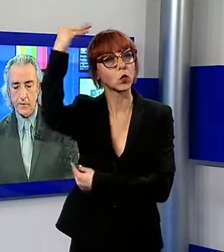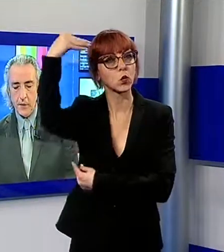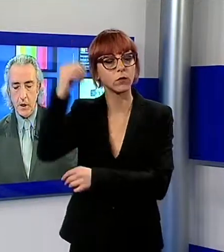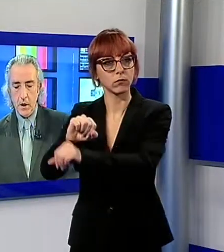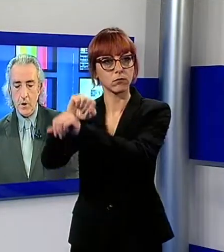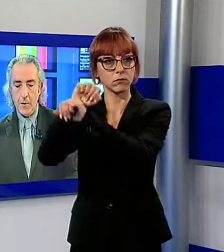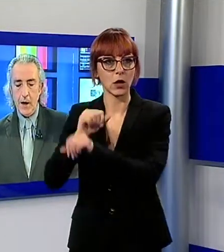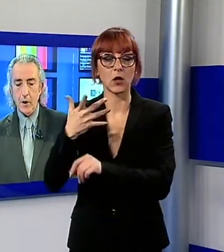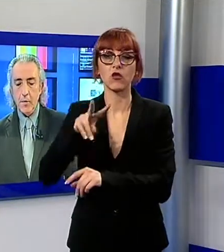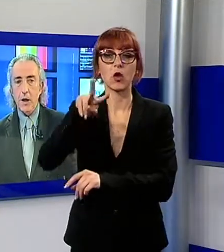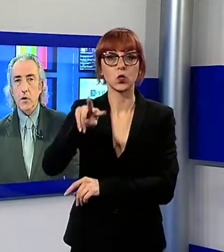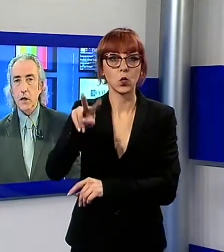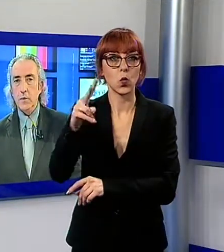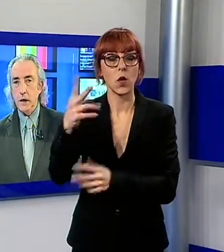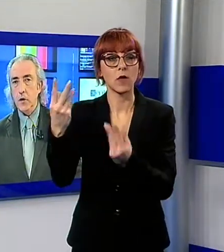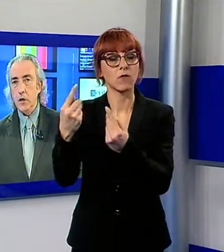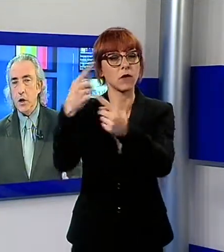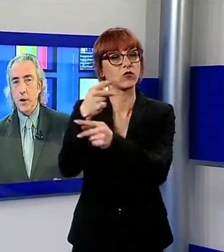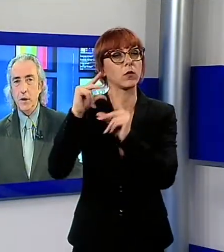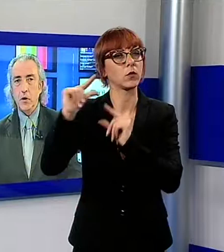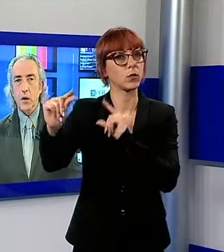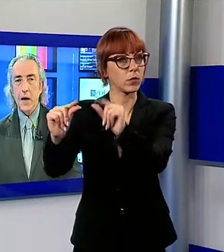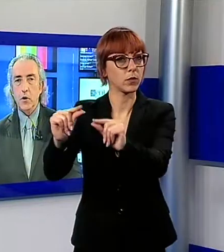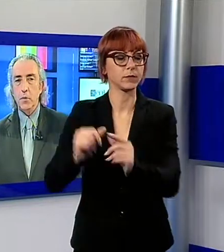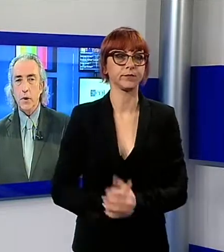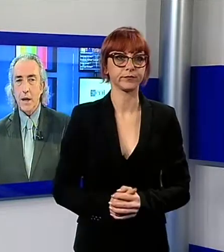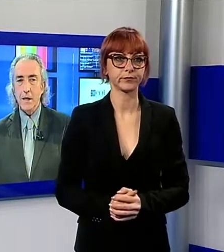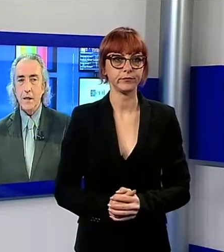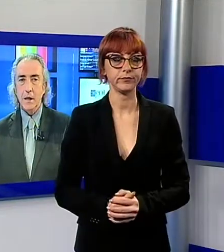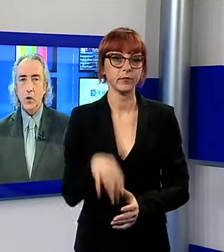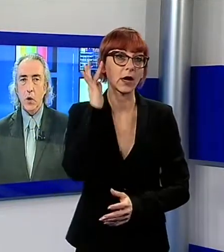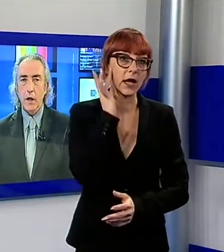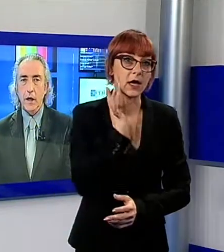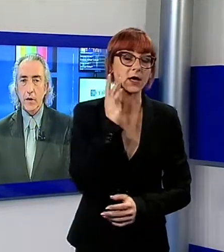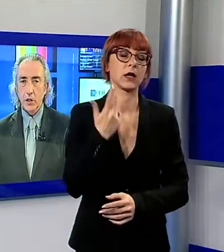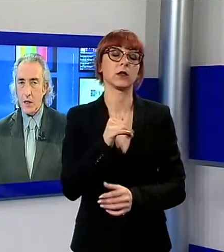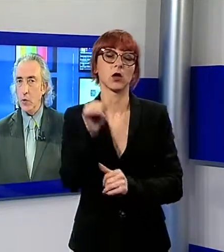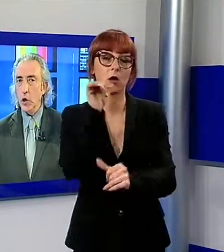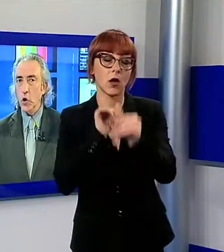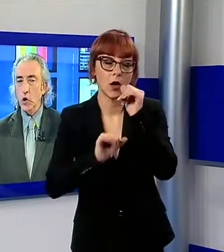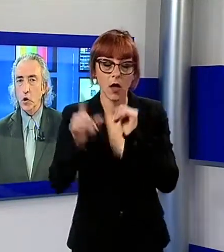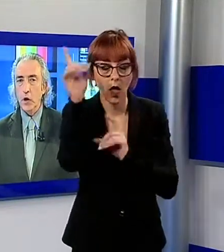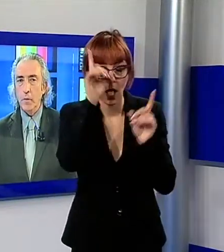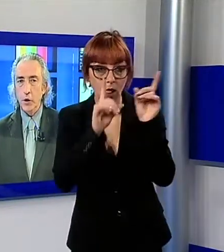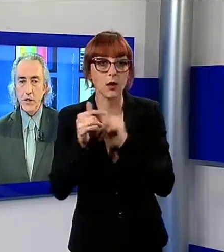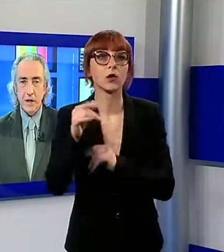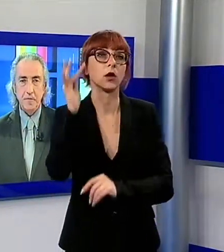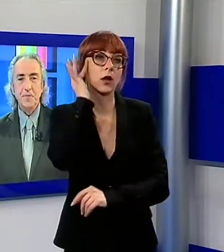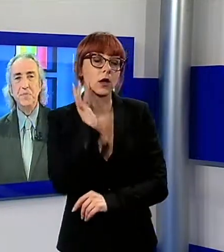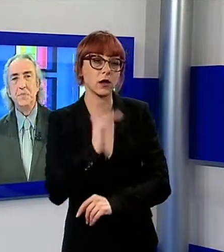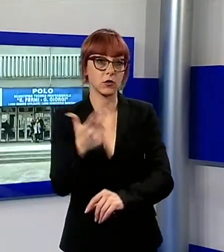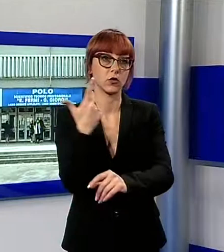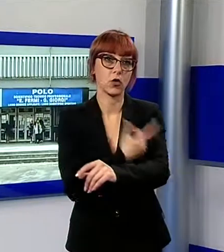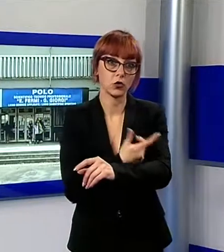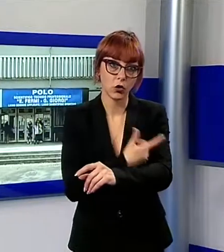fuggire. Allora parliamo dei pericoli, pericoli droga, pericolo alcol per i ragazzi delle scuole. C'è stato un incontro con la polizia.